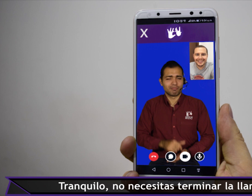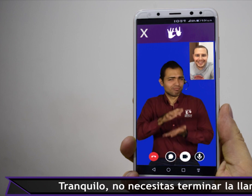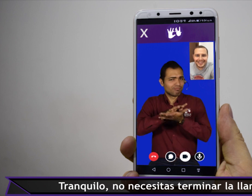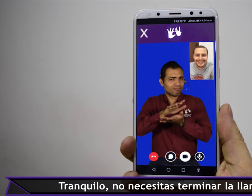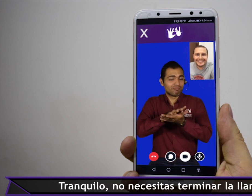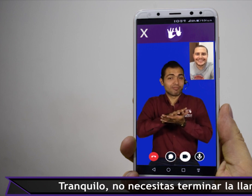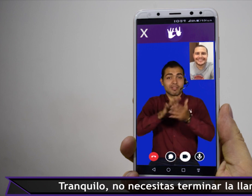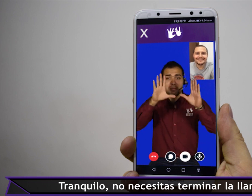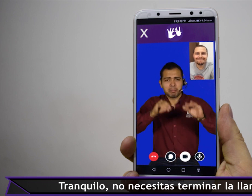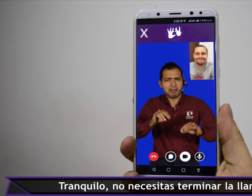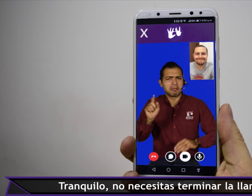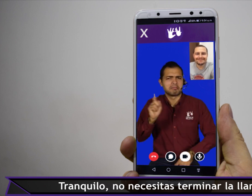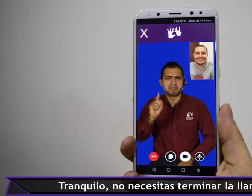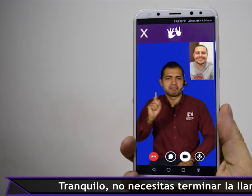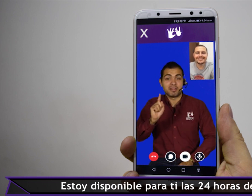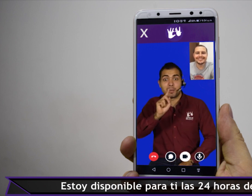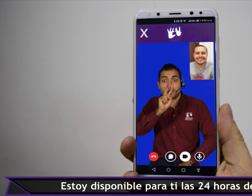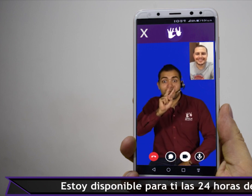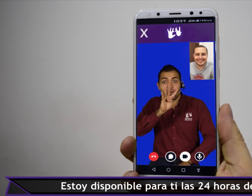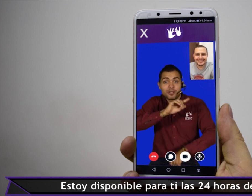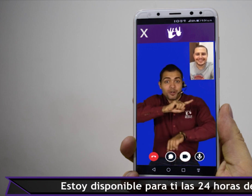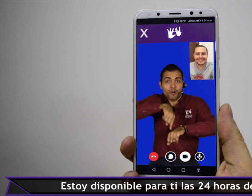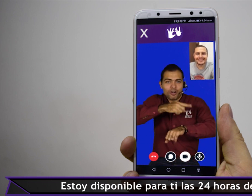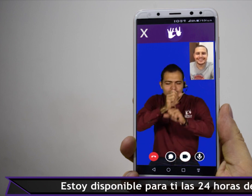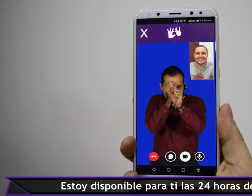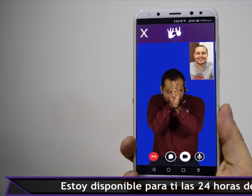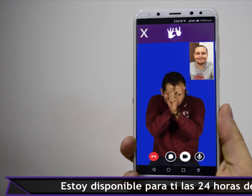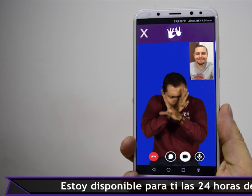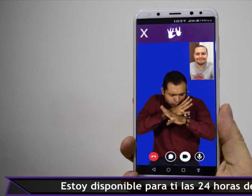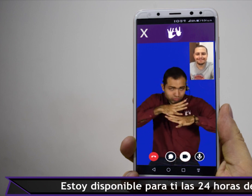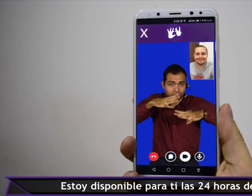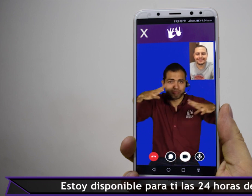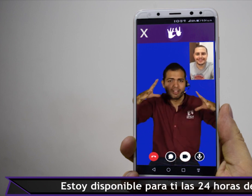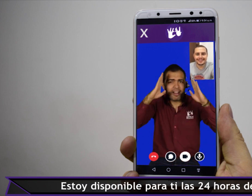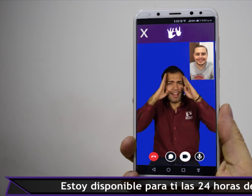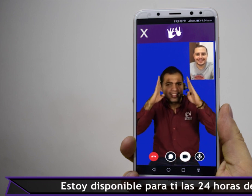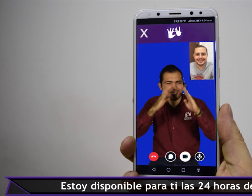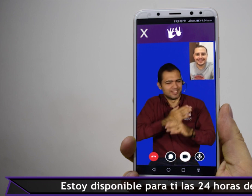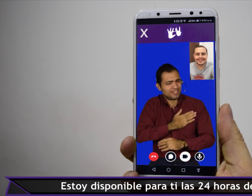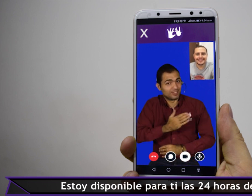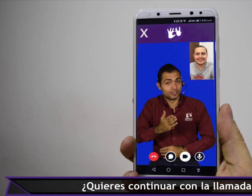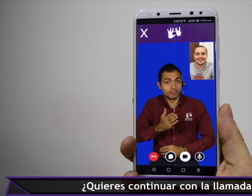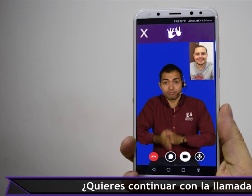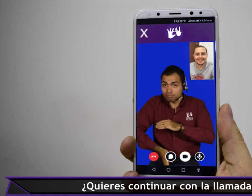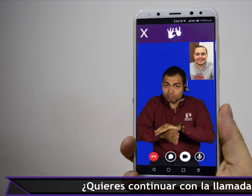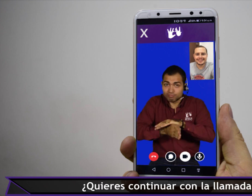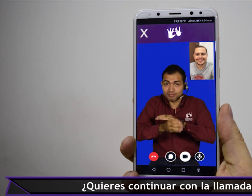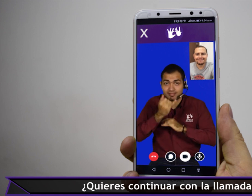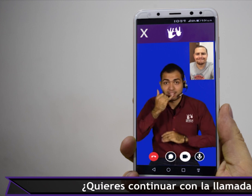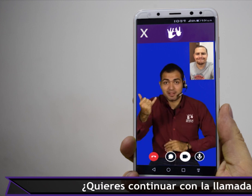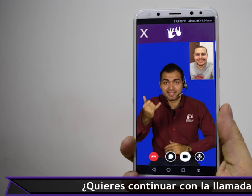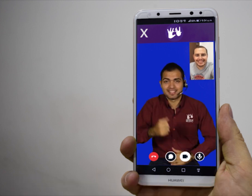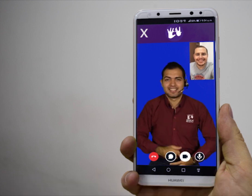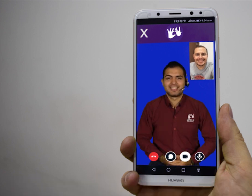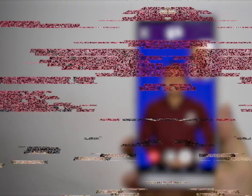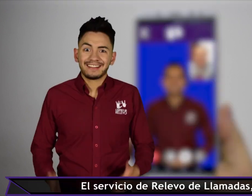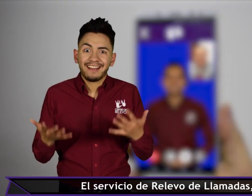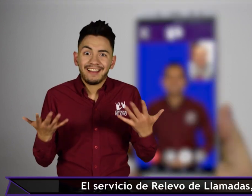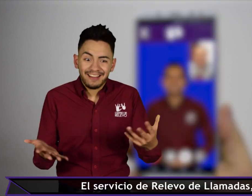Tranquilo, no necesitas terminar la llamada, estoy disponible para ti las 24 horas del día, ¿quieres continuar con la llamada? El